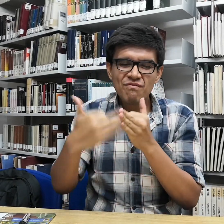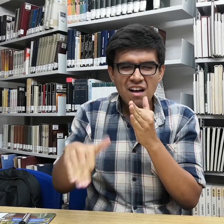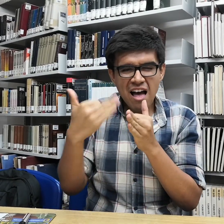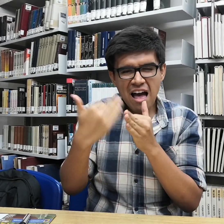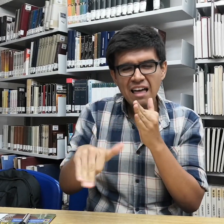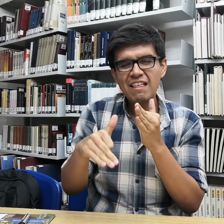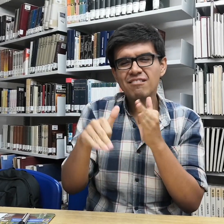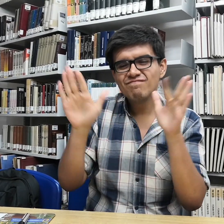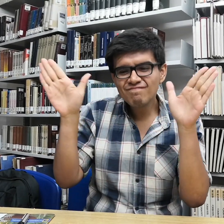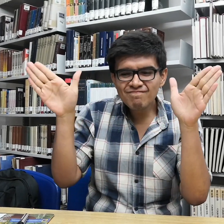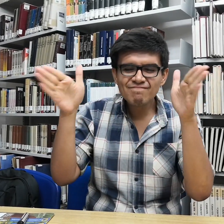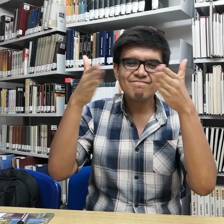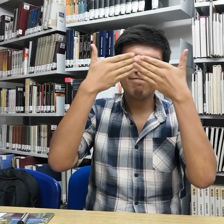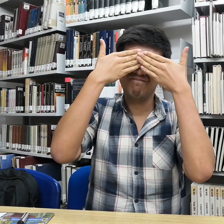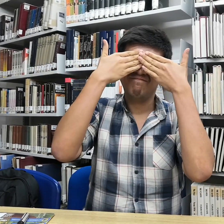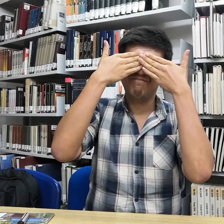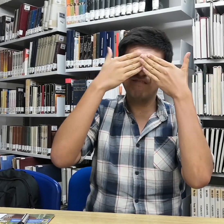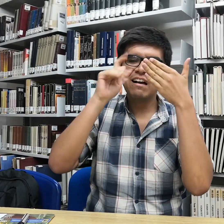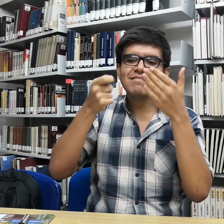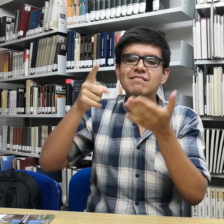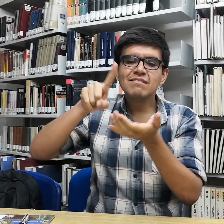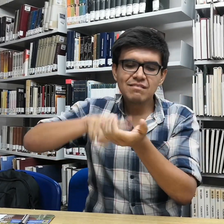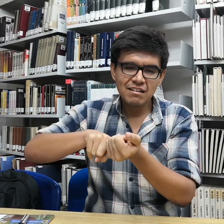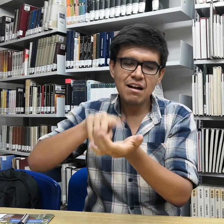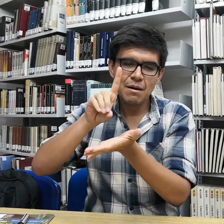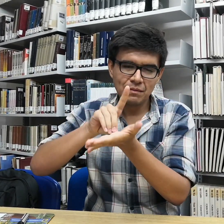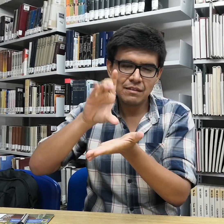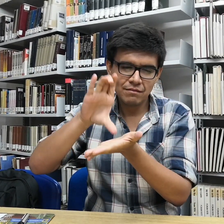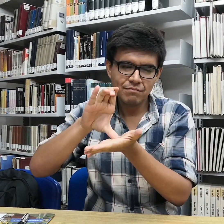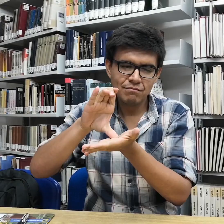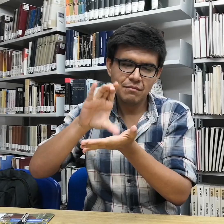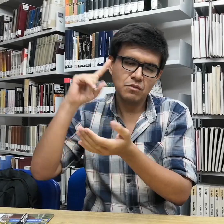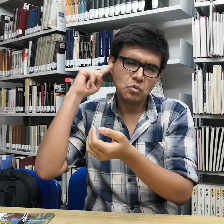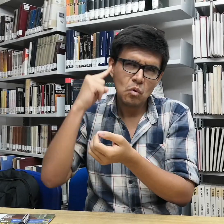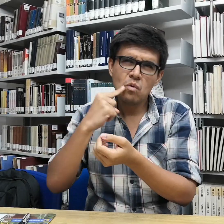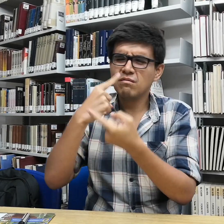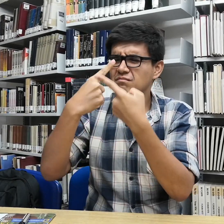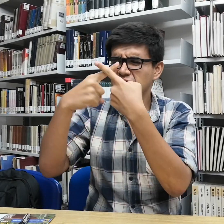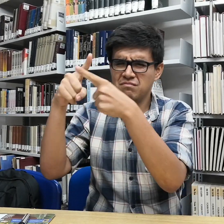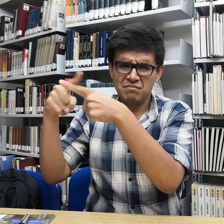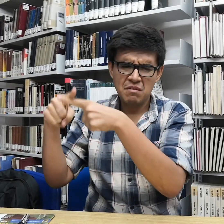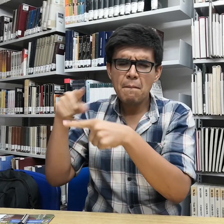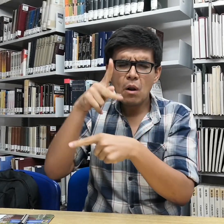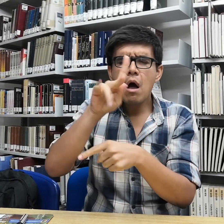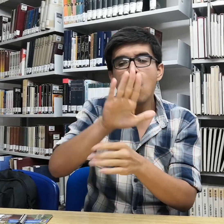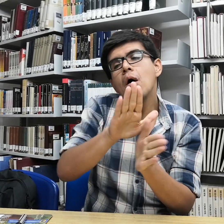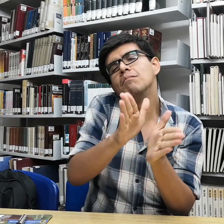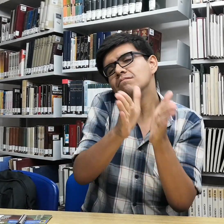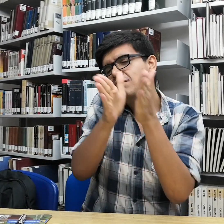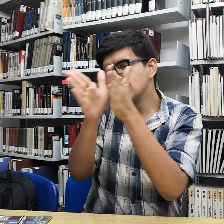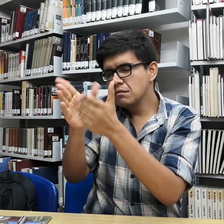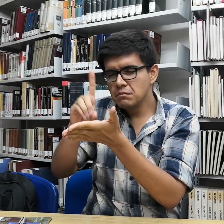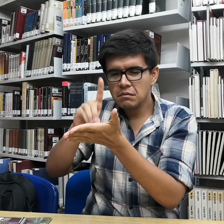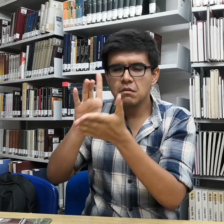Siento un poco de lástima porque aquí en la Universidad Sonora todavía tienen un poco la mente cerrada en cuestión de las discapacidades,